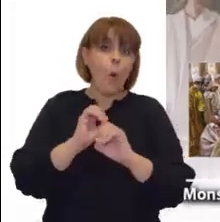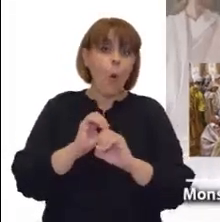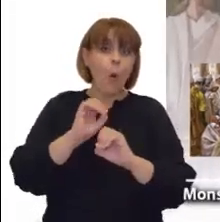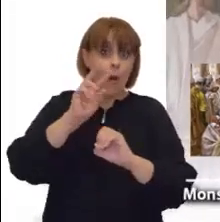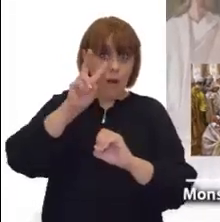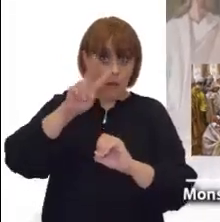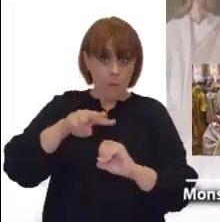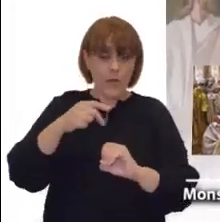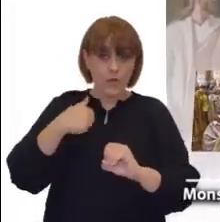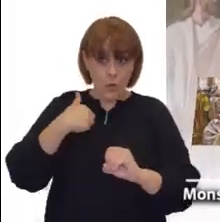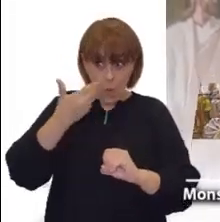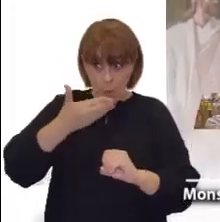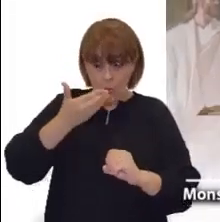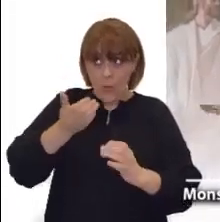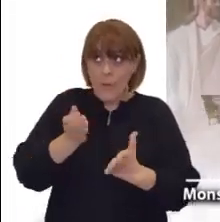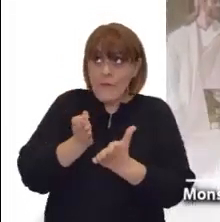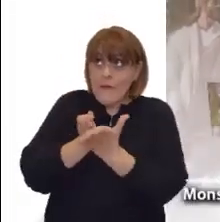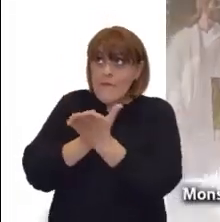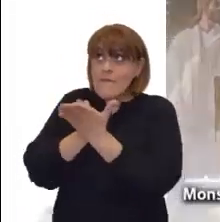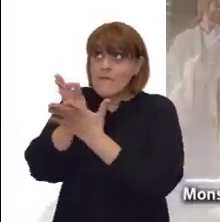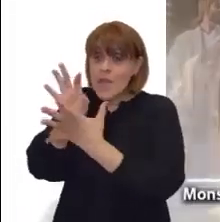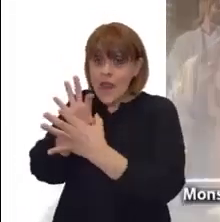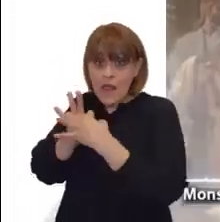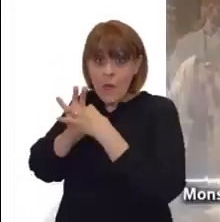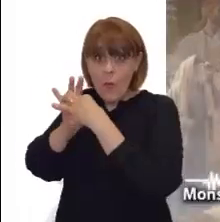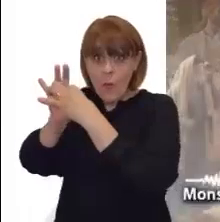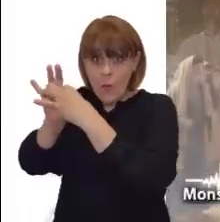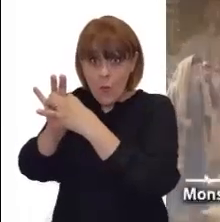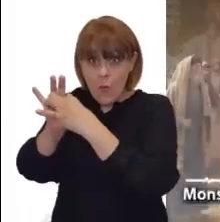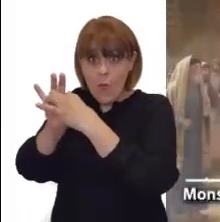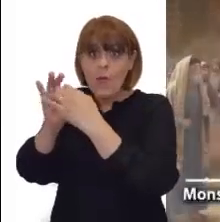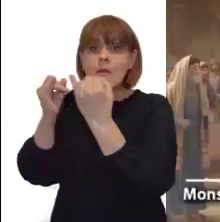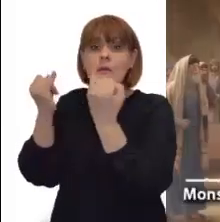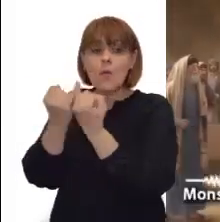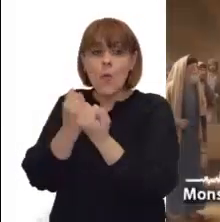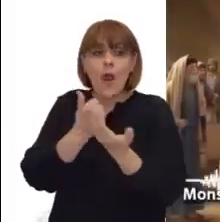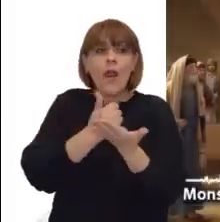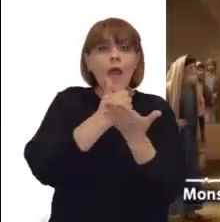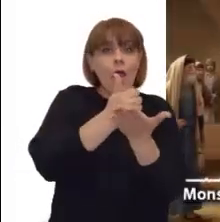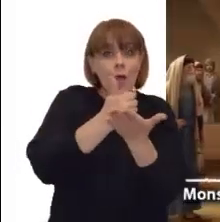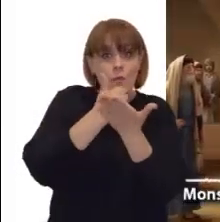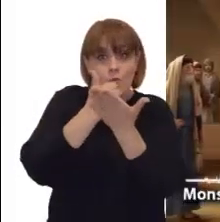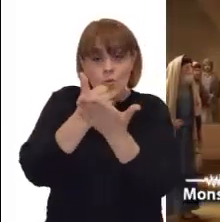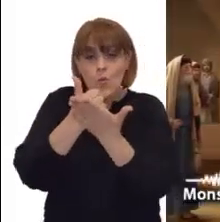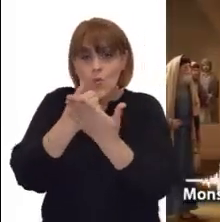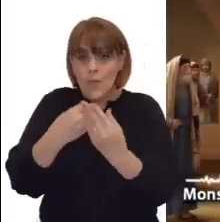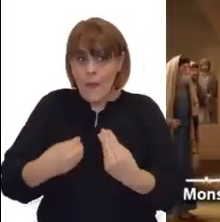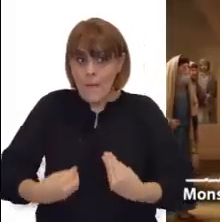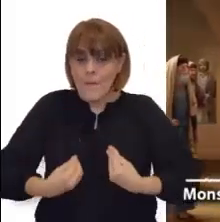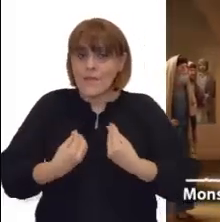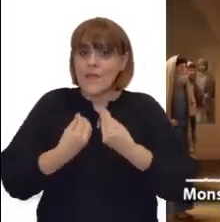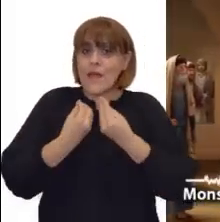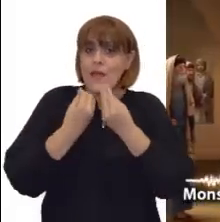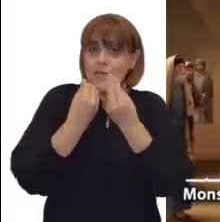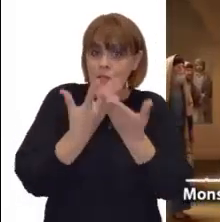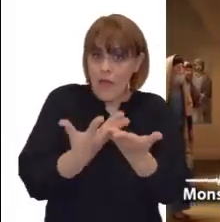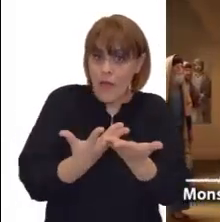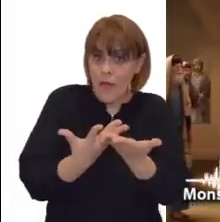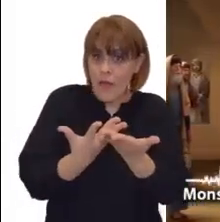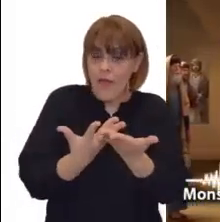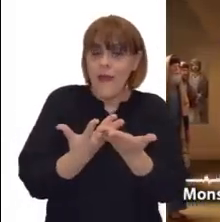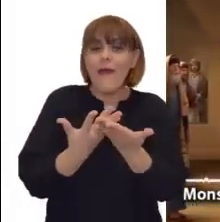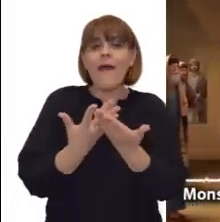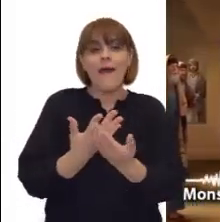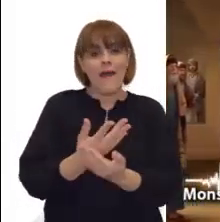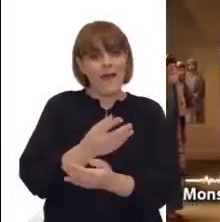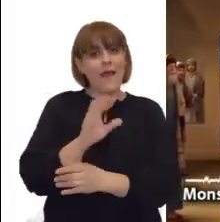adulterios, robos, injusticias, envidia son perversidades del corazón aunque